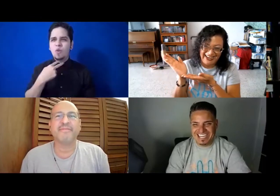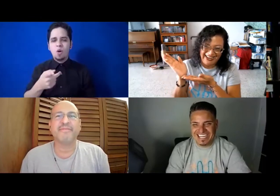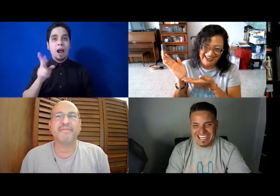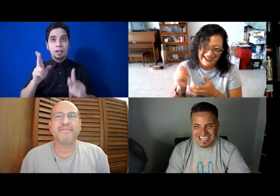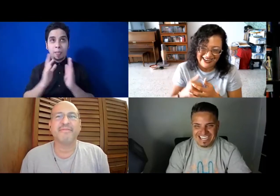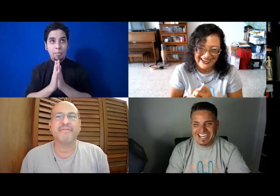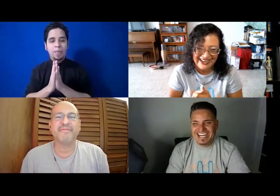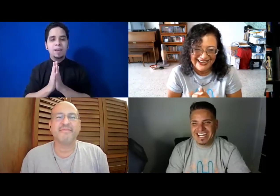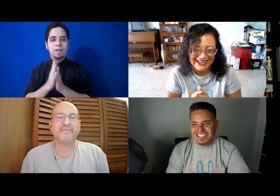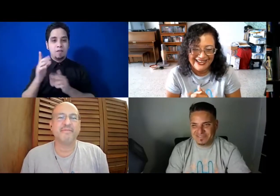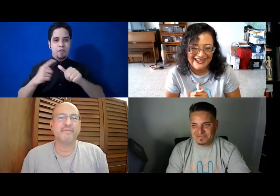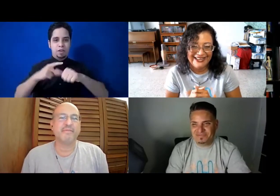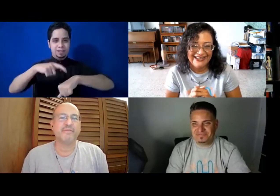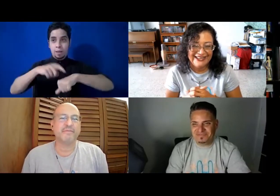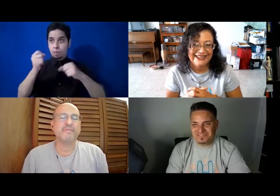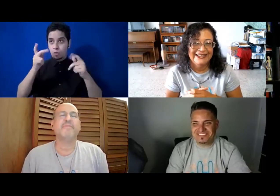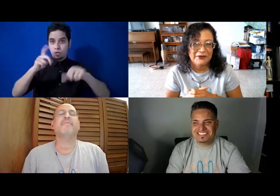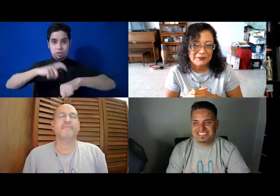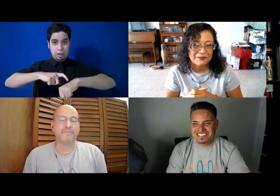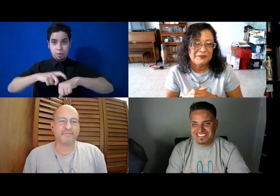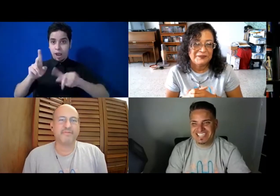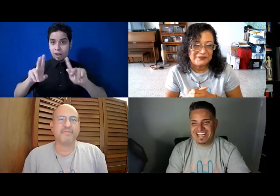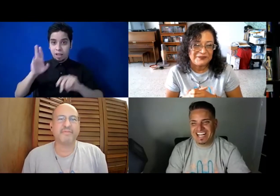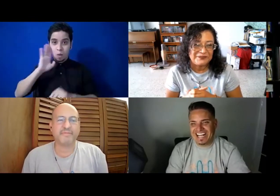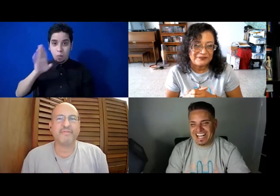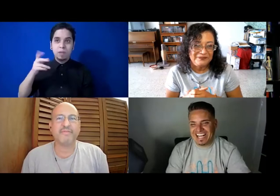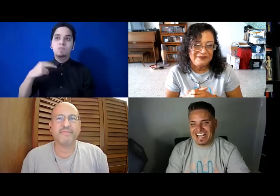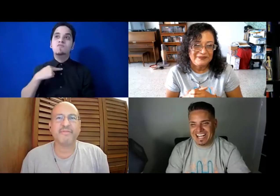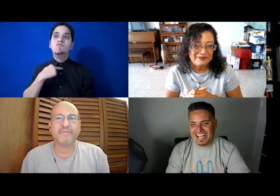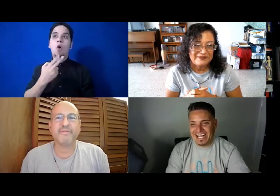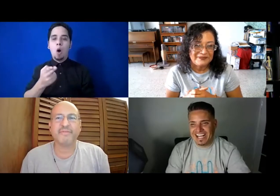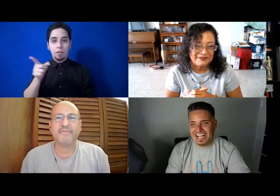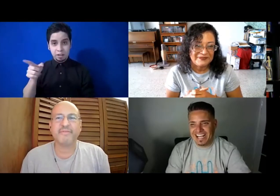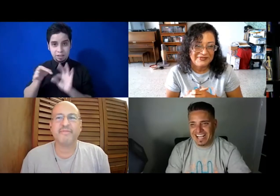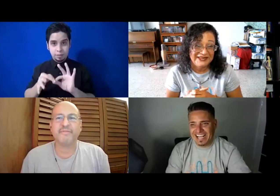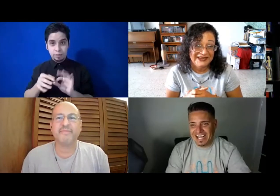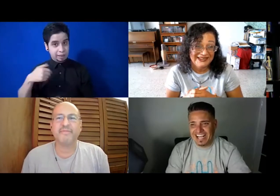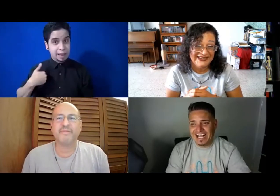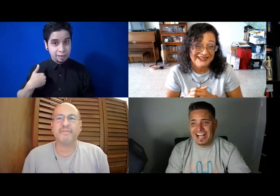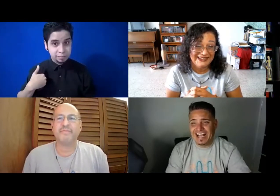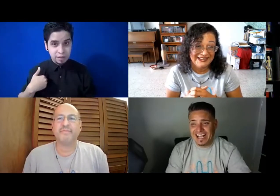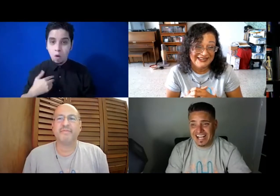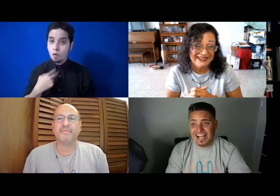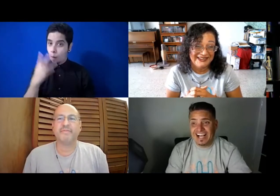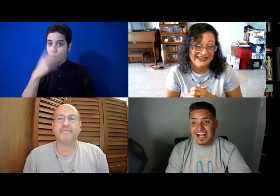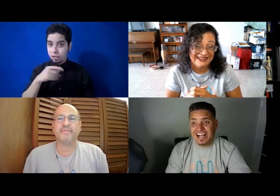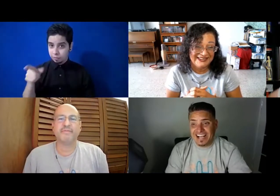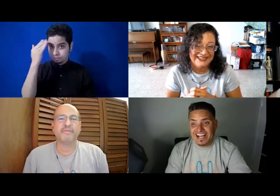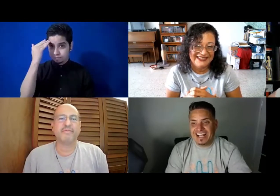por primera vez yo creo que en mucho tiempo van a poder escuchar la voz, que sí la tiene, y muy bonita, por cierto, la voz del